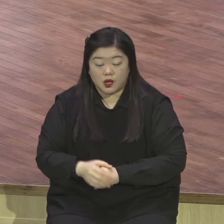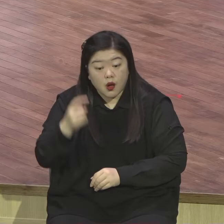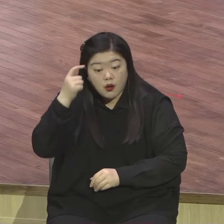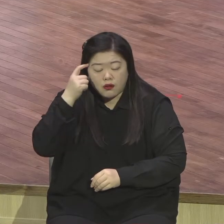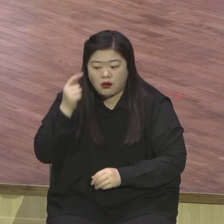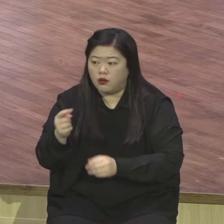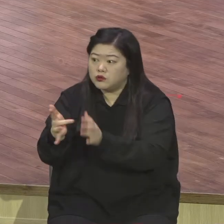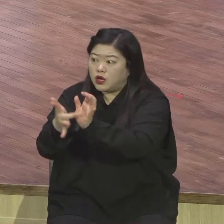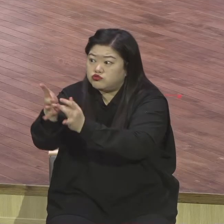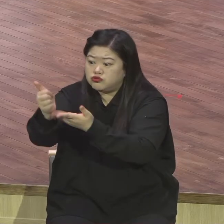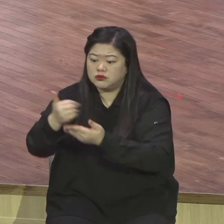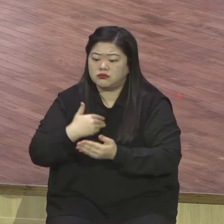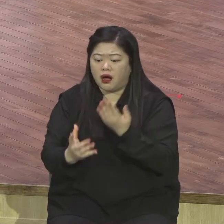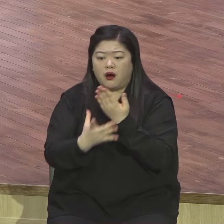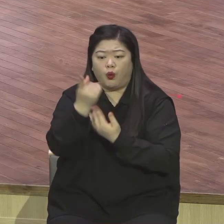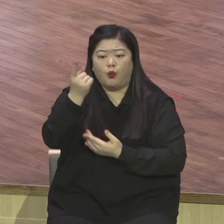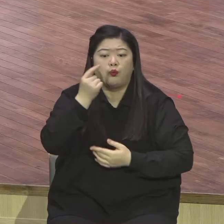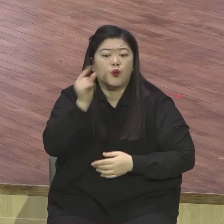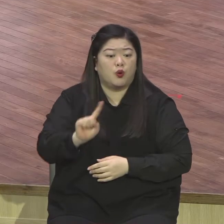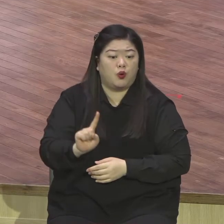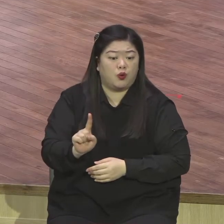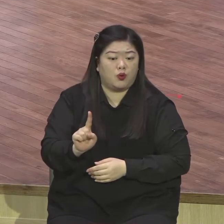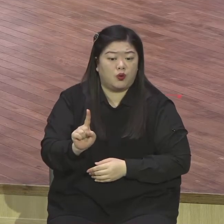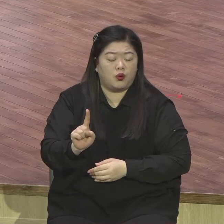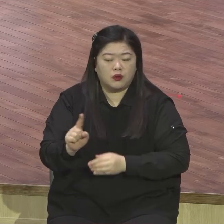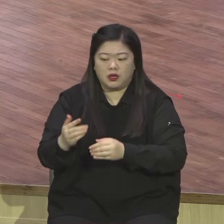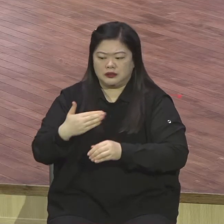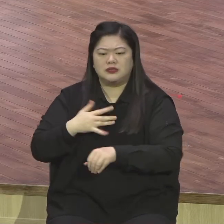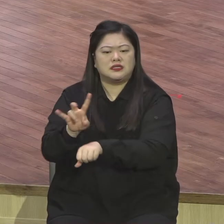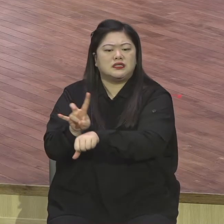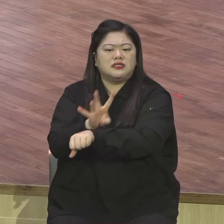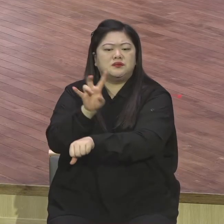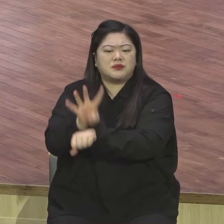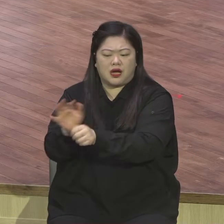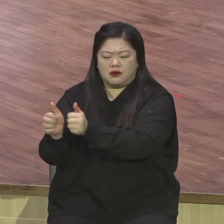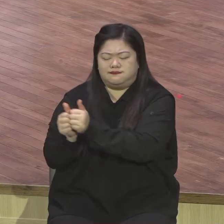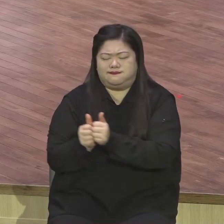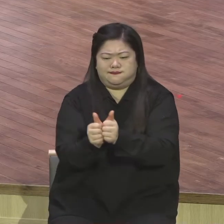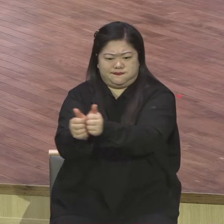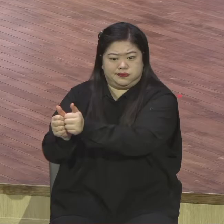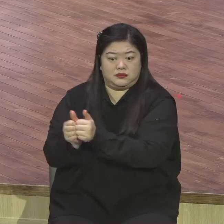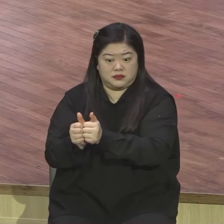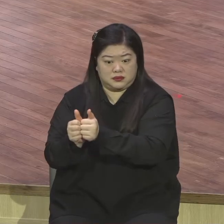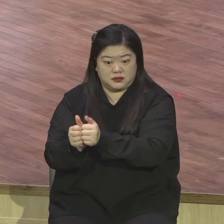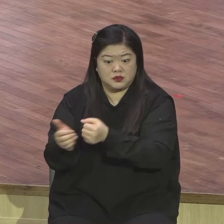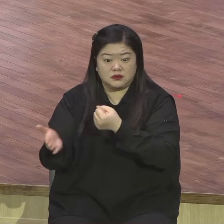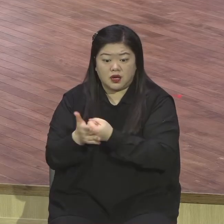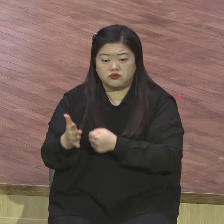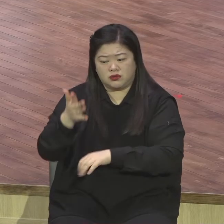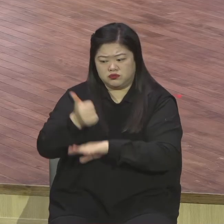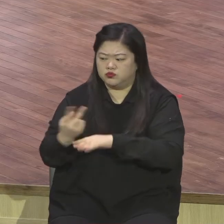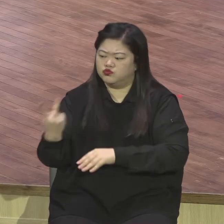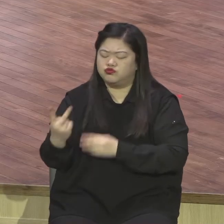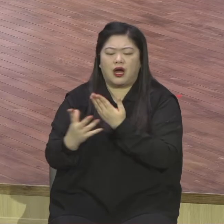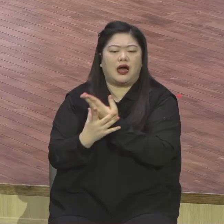함께 계시면서 머리칼도 다 세시고 생각도 다 아시고 우리의 모든 삶을 다 알고 계세요.